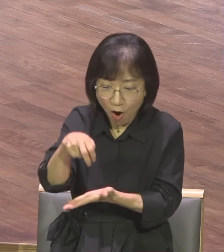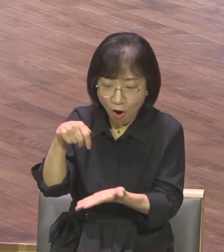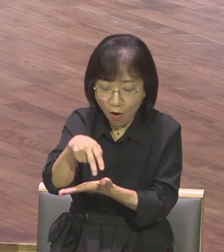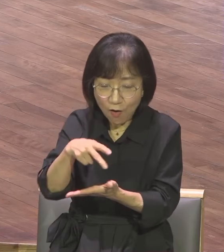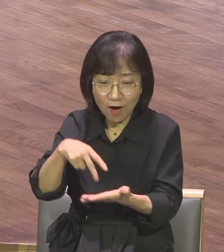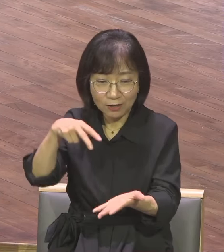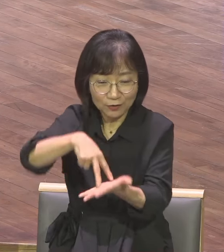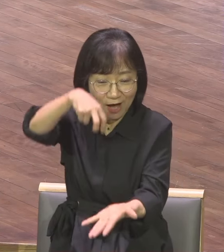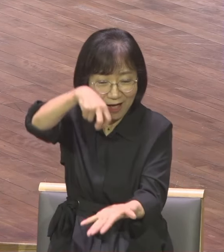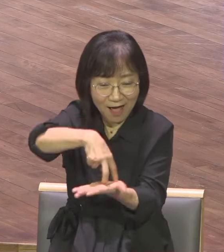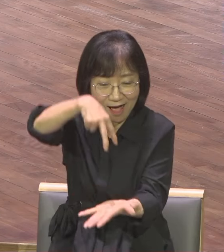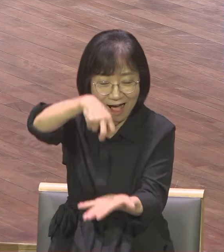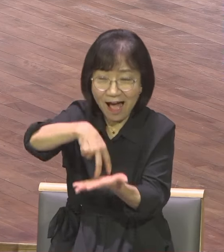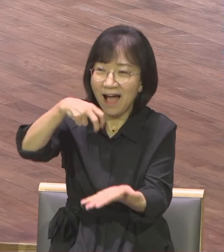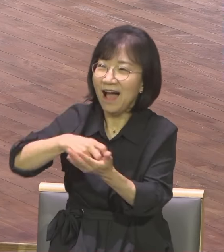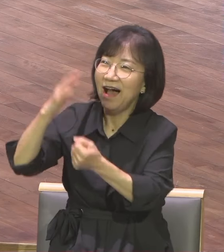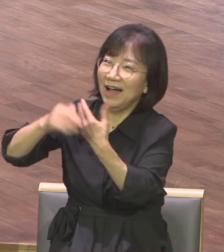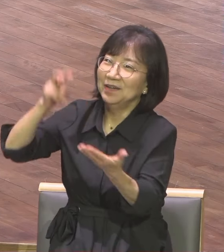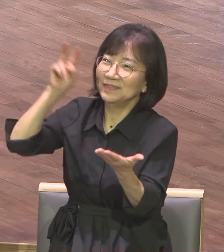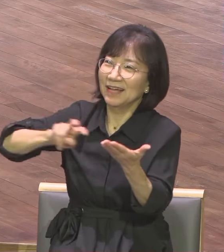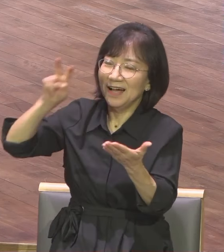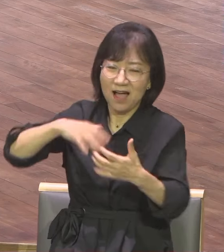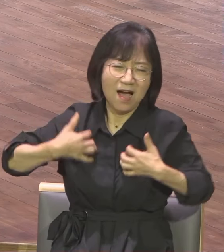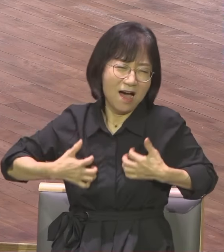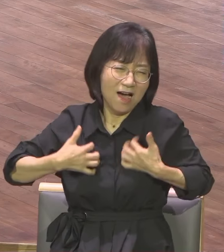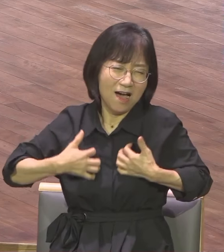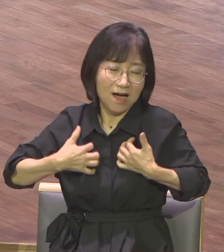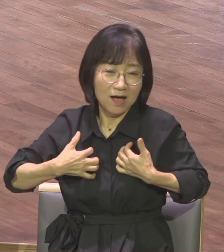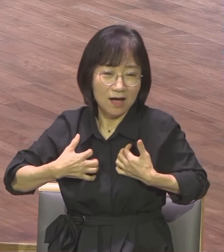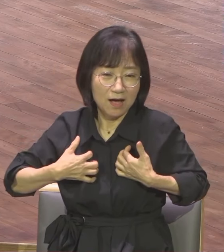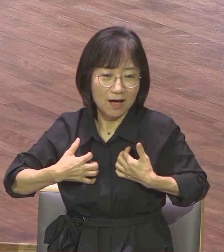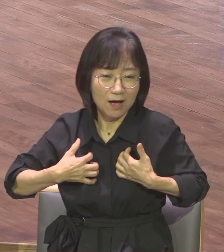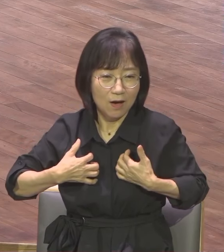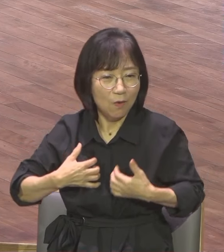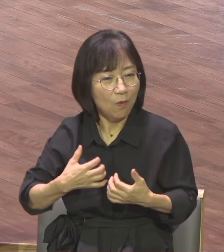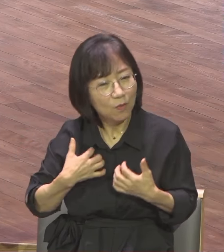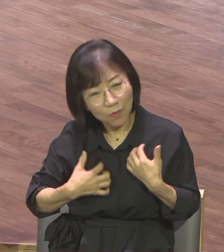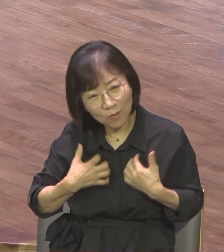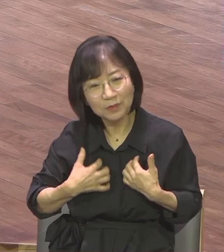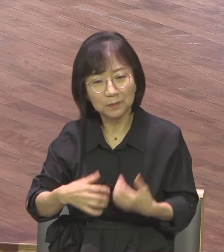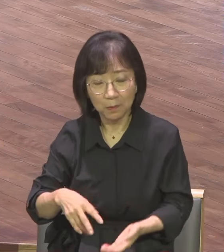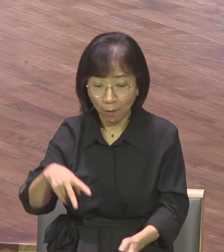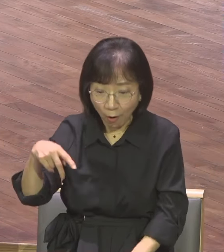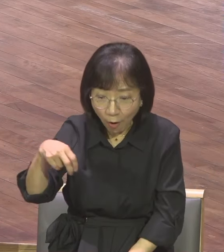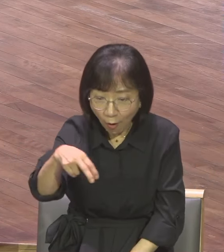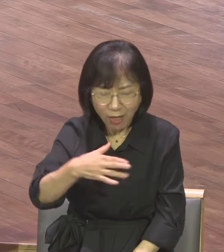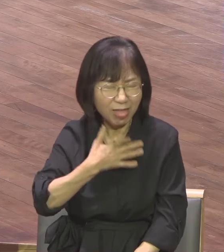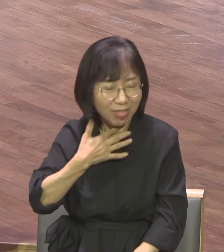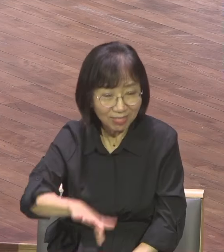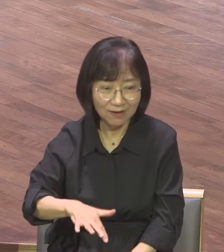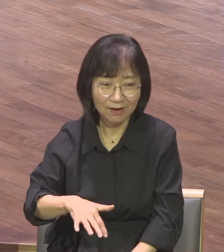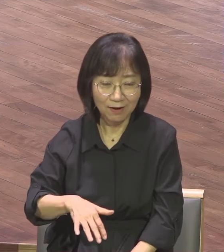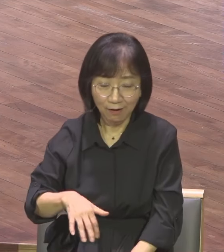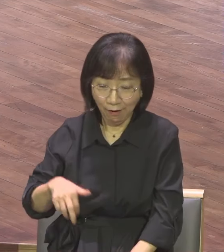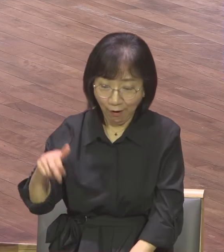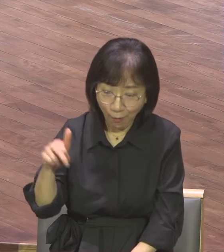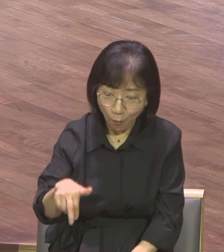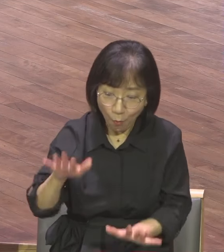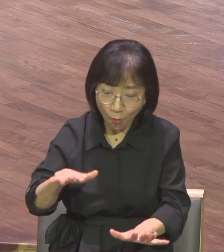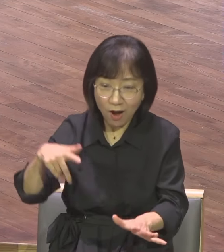참미하는 거예요 얼마나 참미하는 모습 걷기도 하며 뛰기도 하며 한 번도 가지 못한 그 성전에